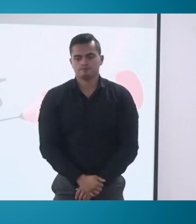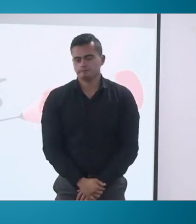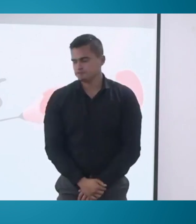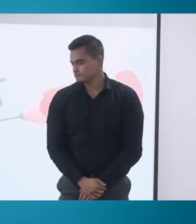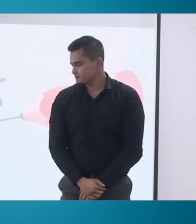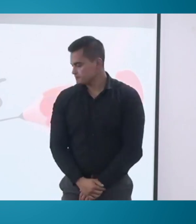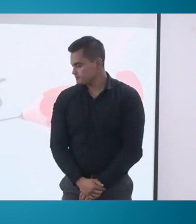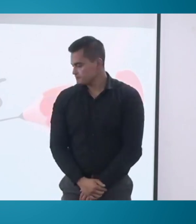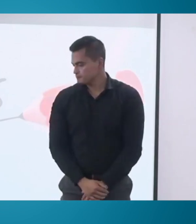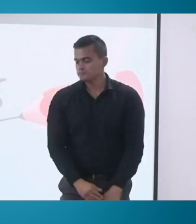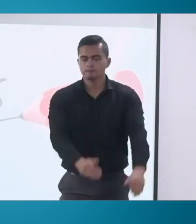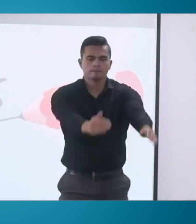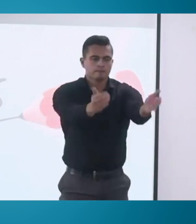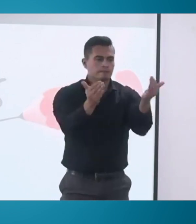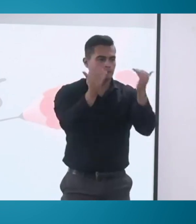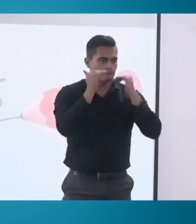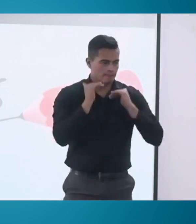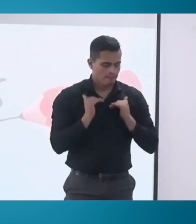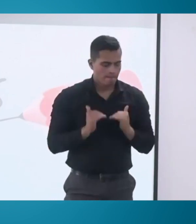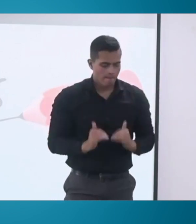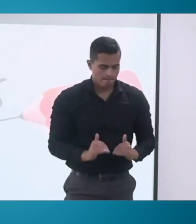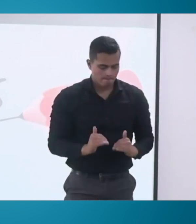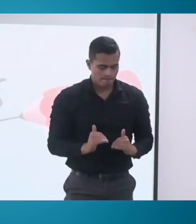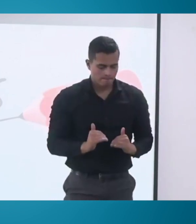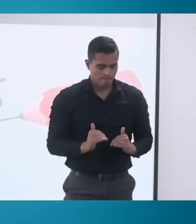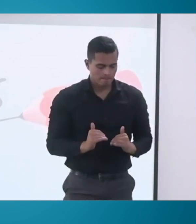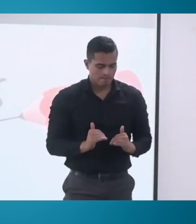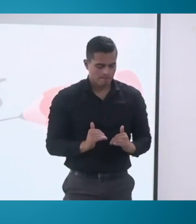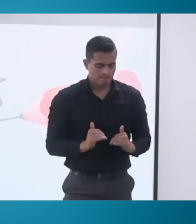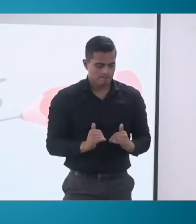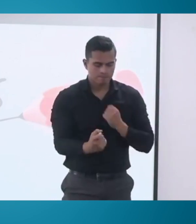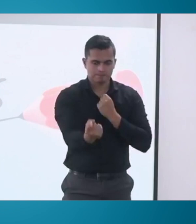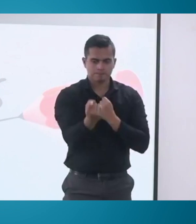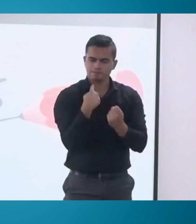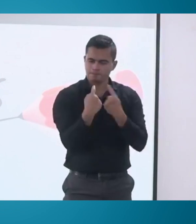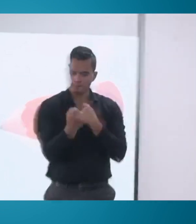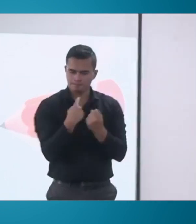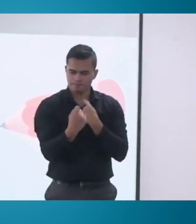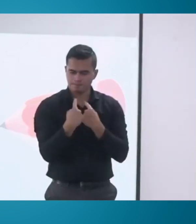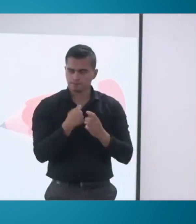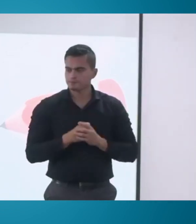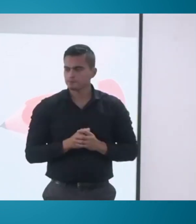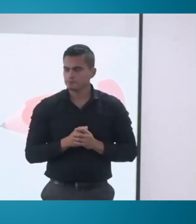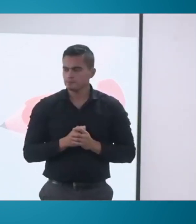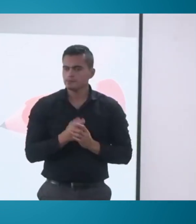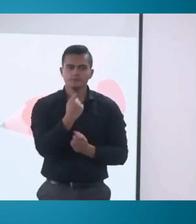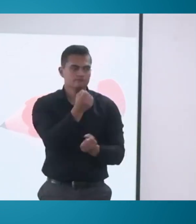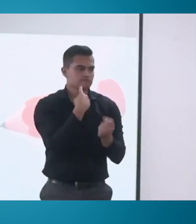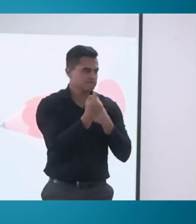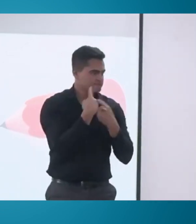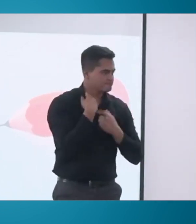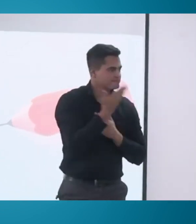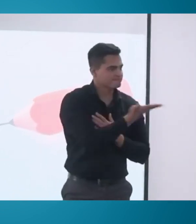Ahora sí voy a pasar entonces a las preguntas que ustedes trabajaron durante este